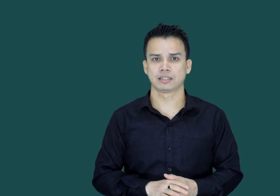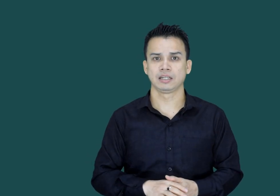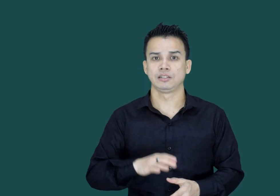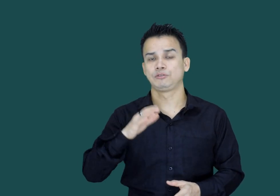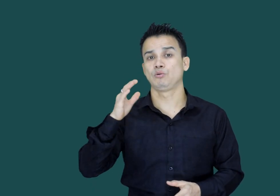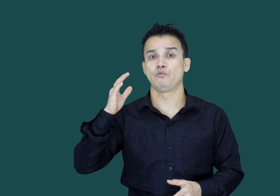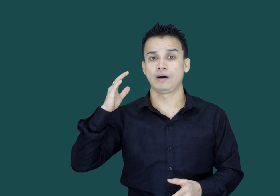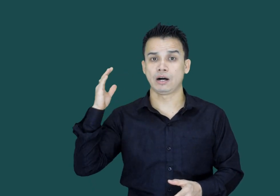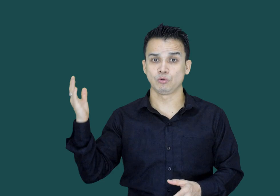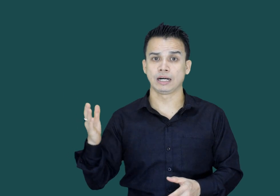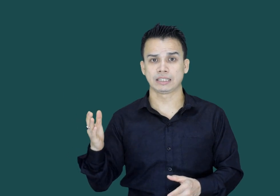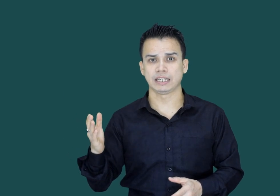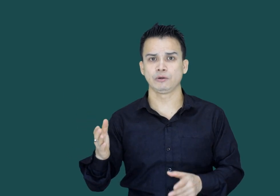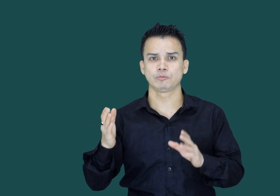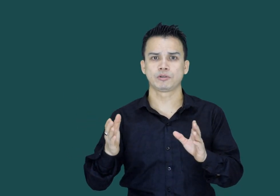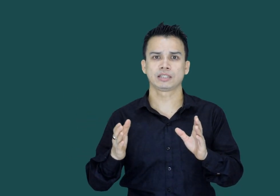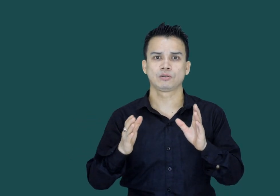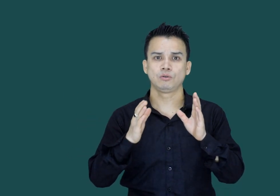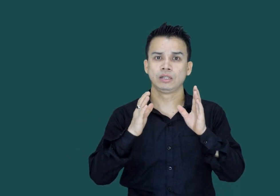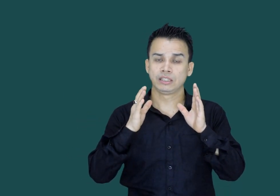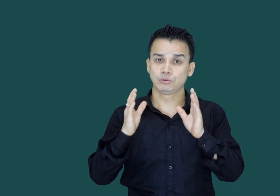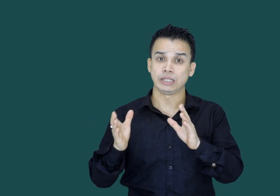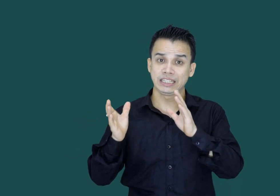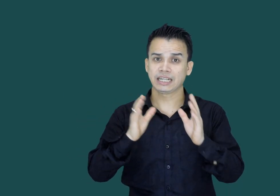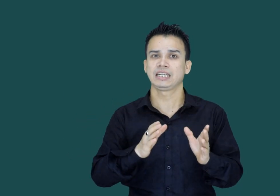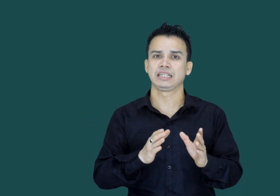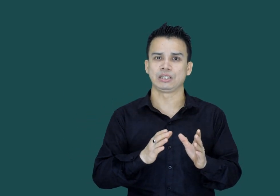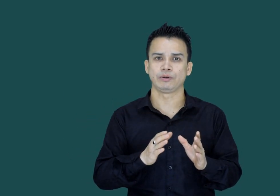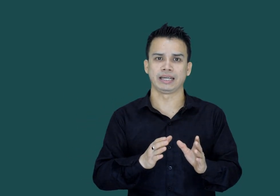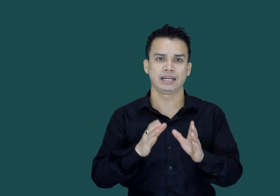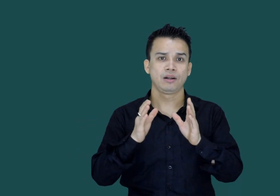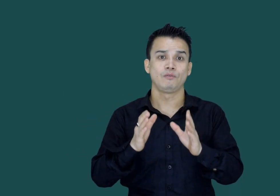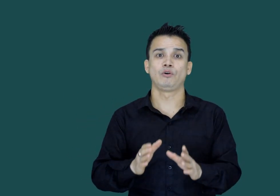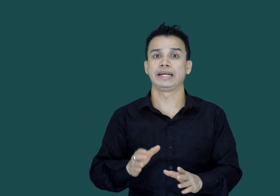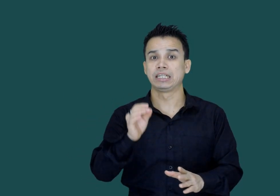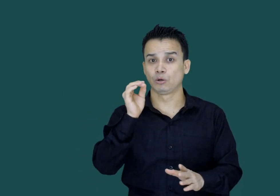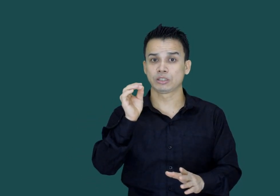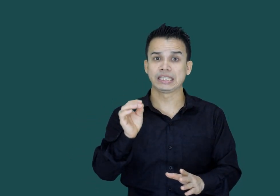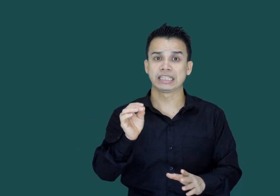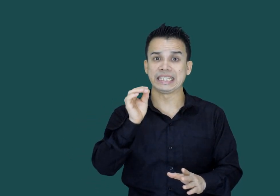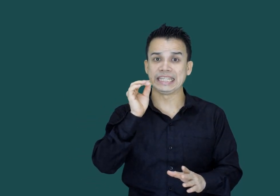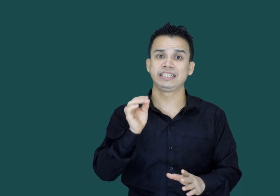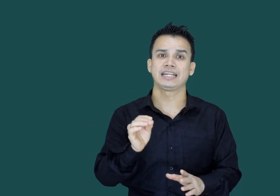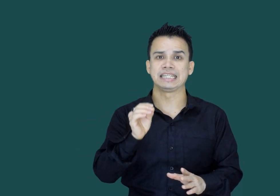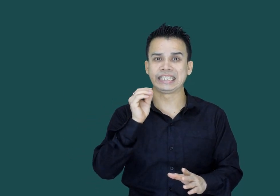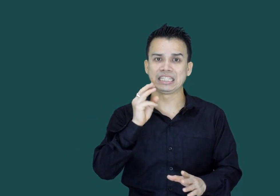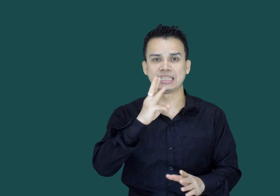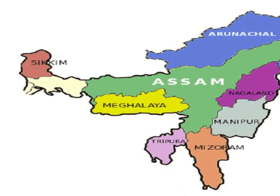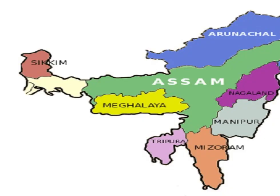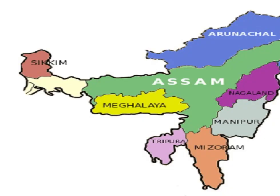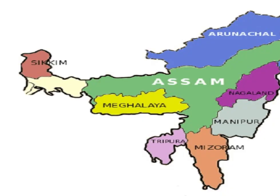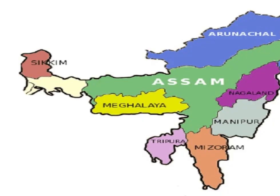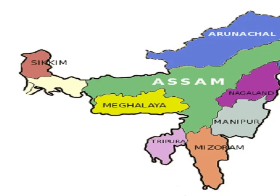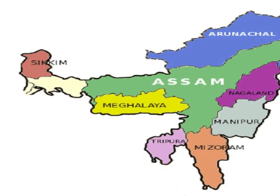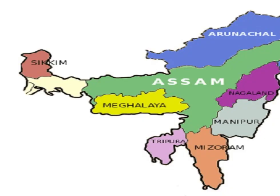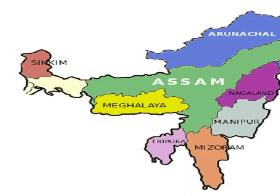جو وہاں اگاتے ہیں اس پرڈکٹ کو جو انڈیا کے لئے گیٹوئے ہیں وہ ہے نورٹسٹ انڈیا کے تین سٹیٹس وہ ہیں